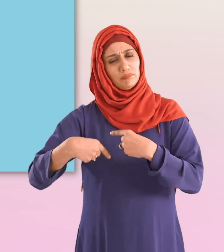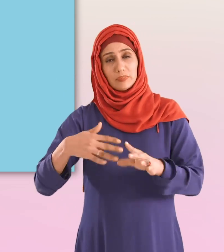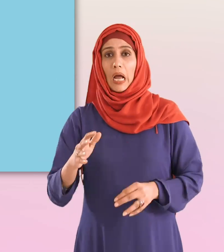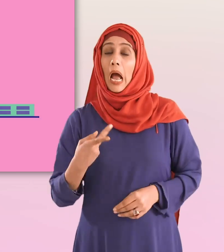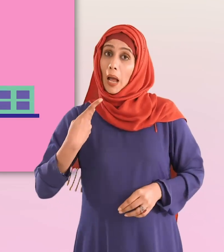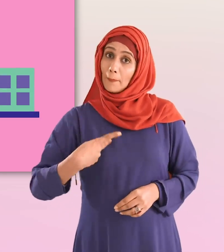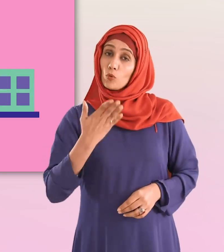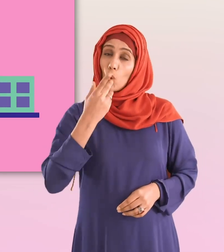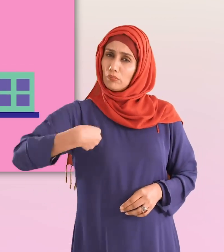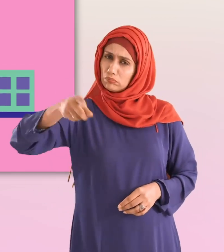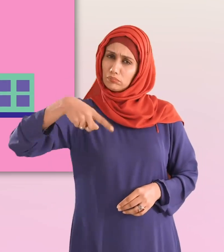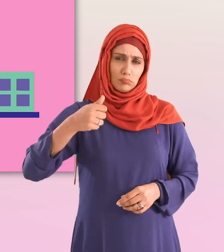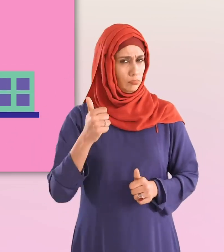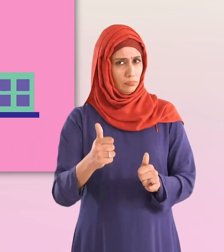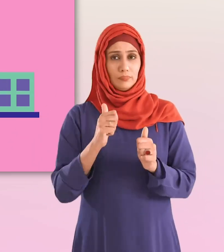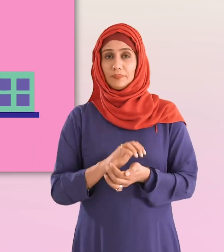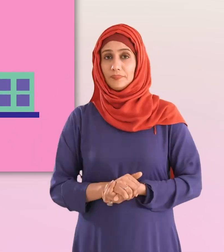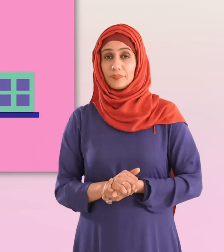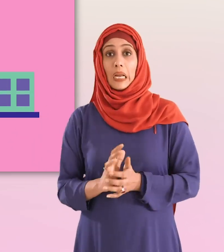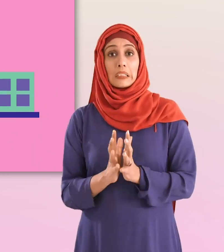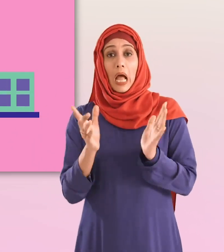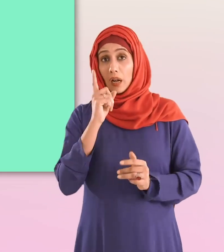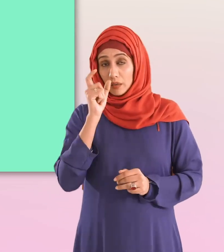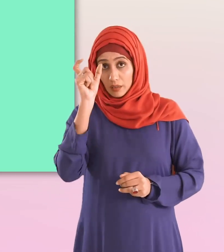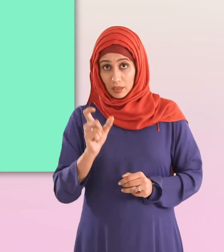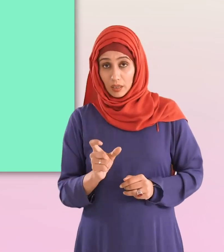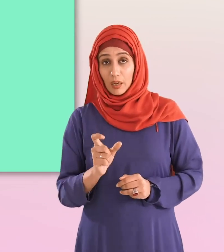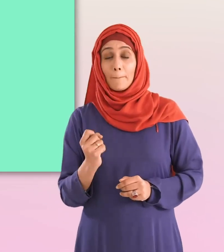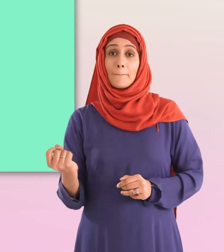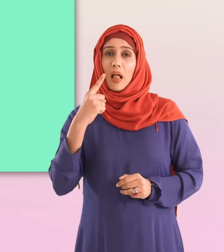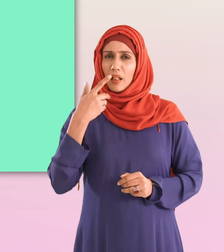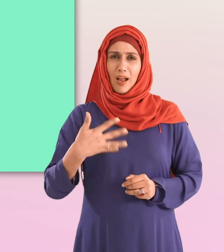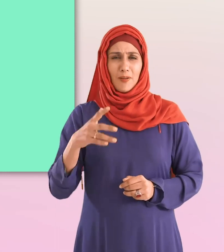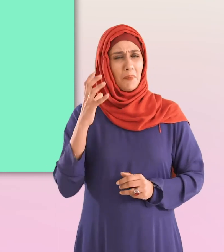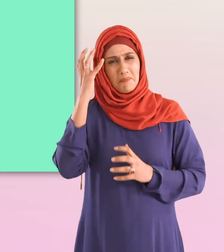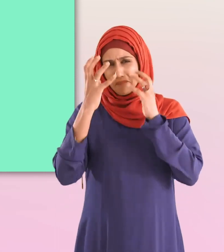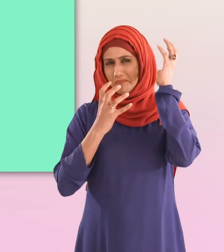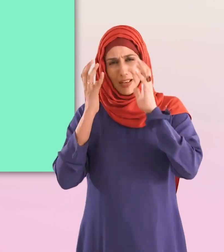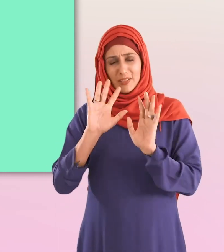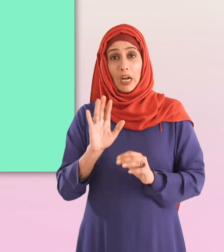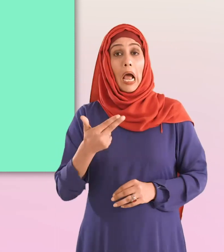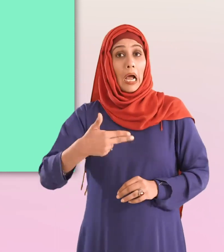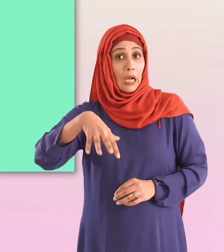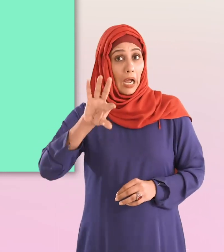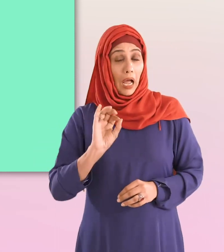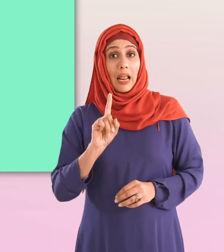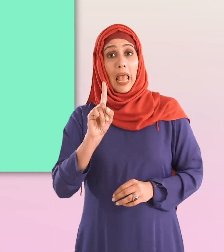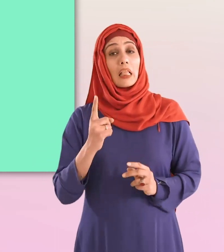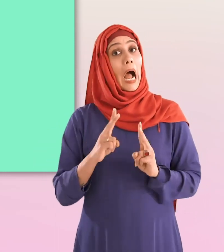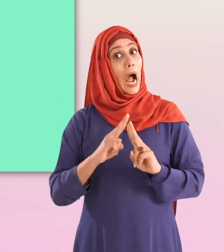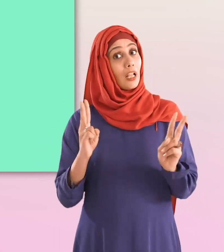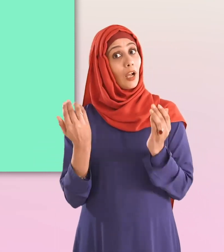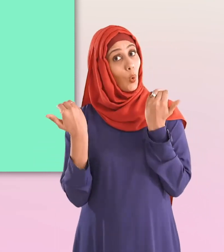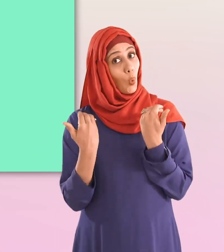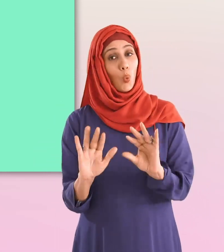ہمیشہ کی طرح سکول جائیں زیادہ تر خواتین کے لیے مہواری کوئی مسئلہ نہیں ہے خاص طور پر ایک